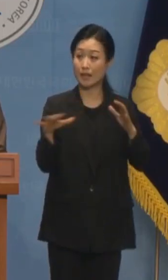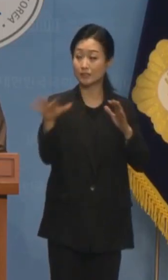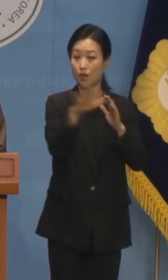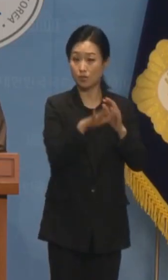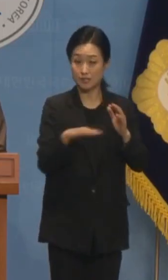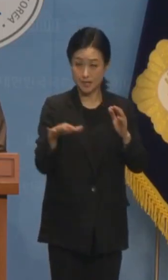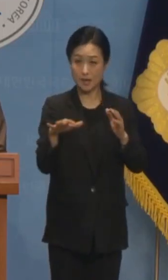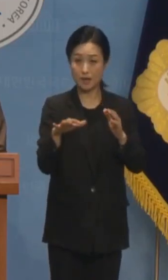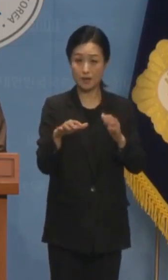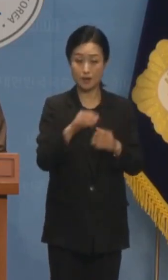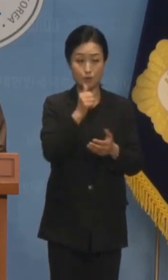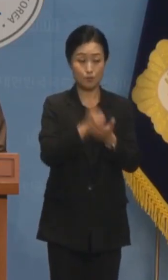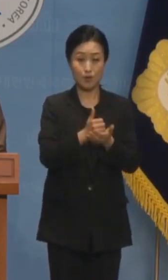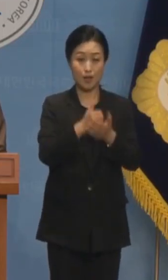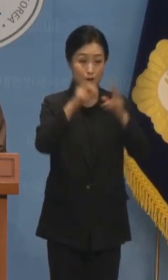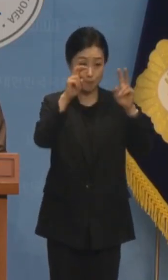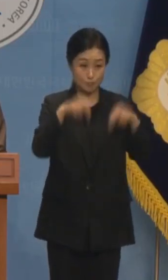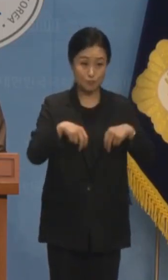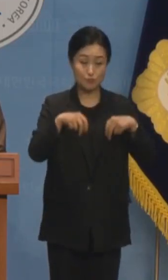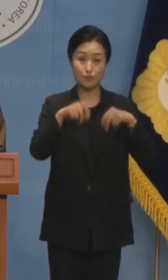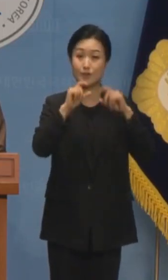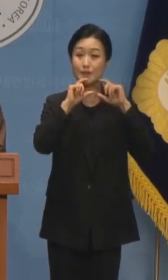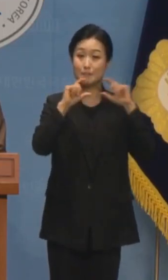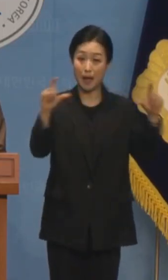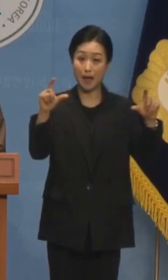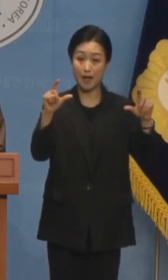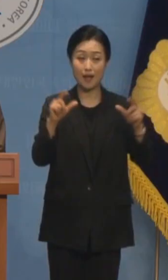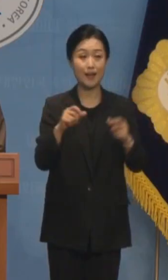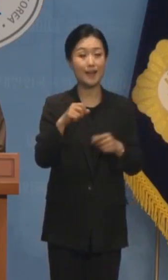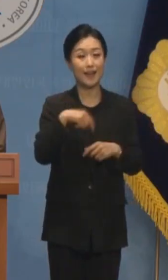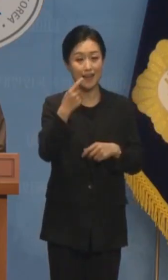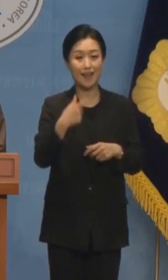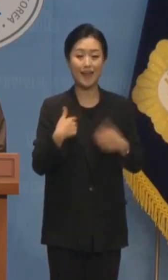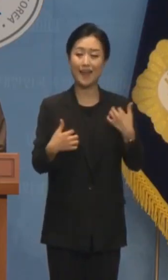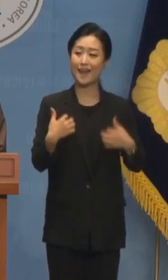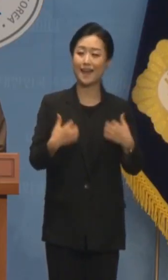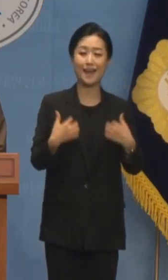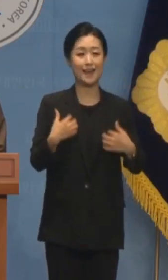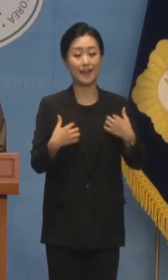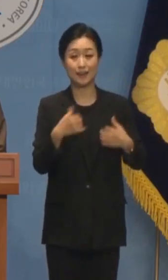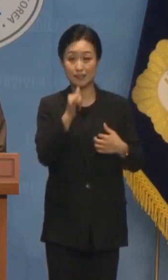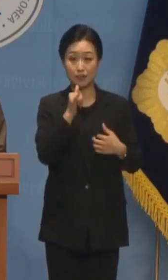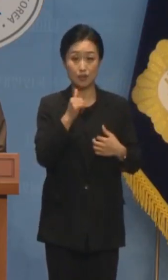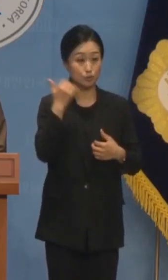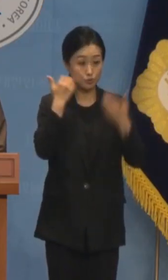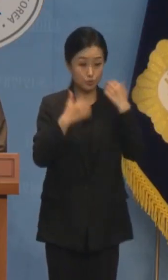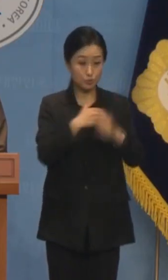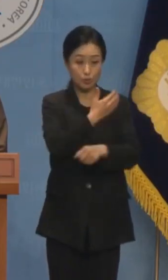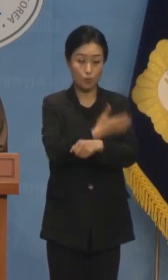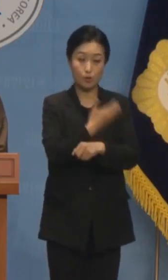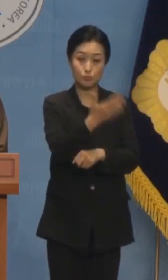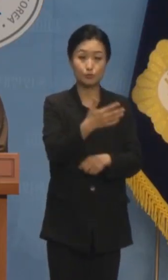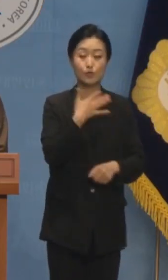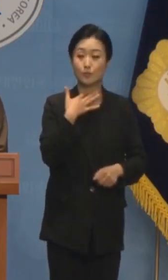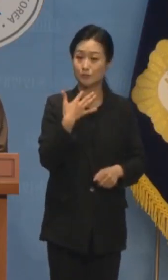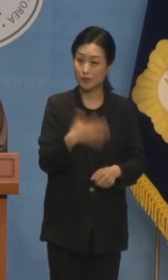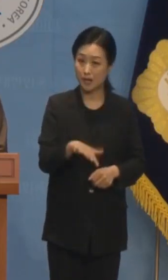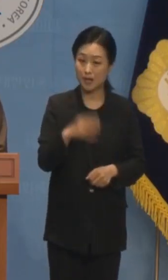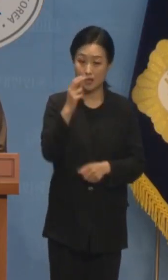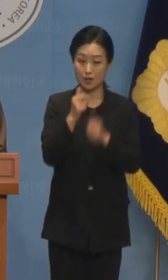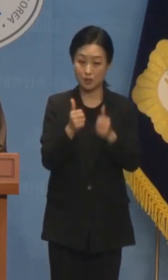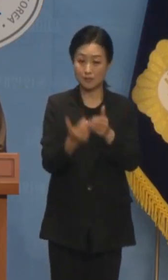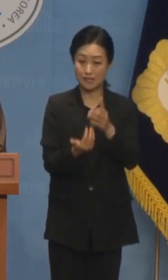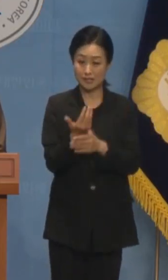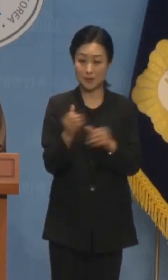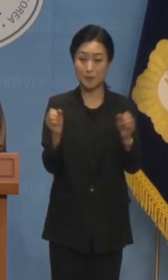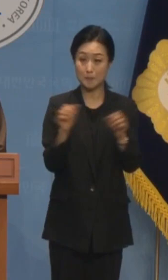프리패스로 종행무진하는 놀이동산입니까 누구도 그런 권한 준 적 없습니다 검찰이 사건 무마에